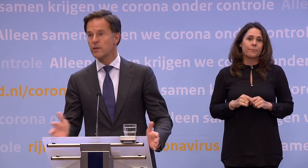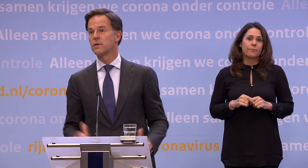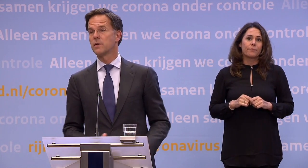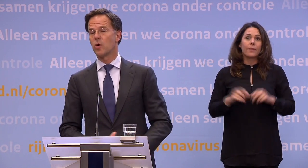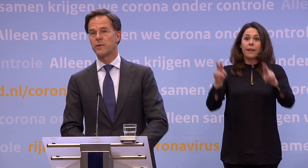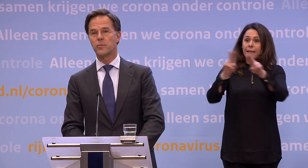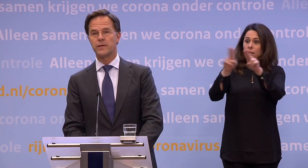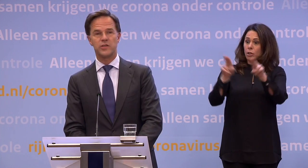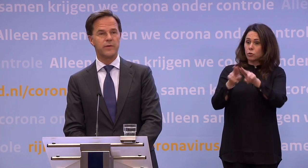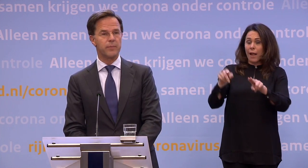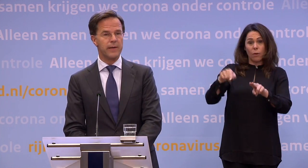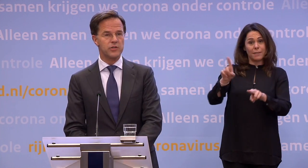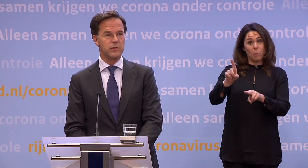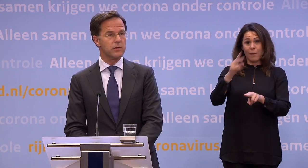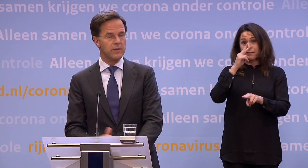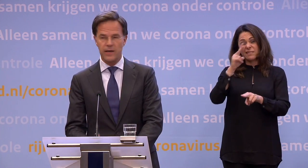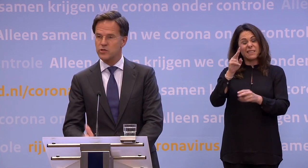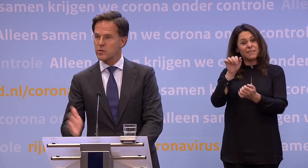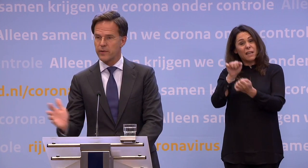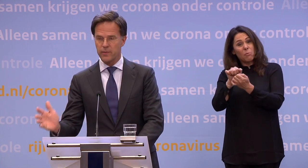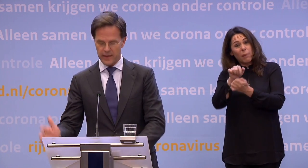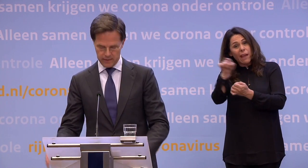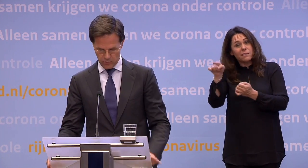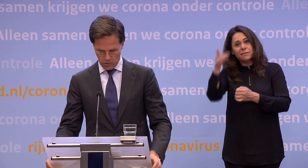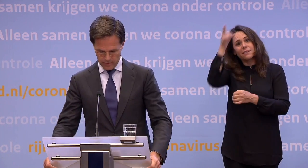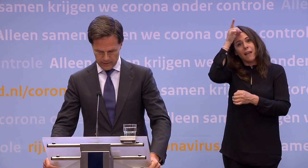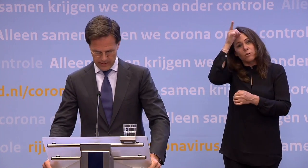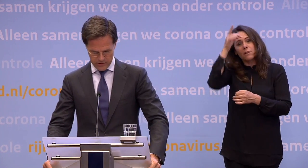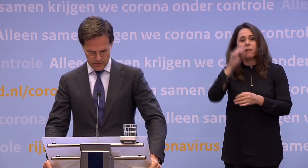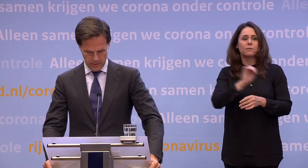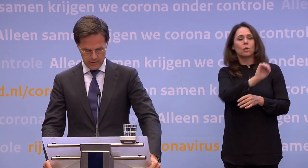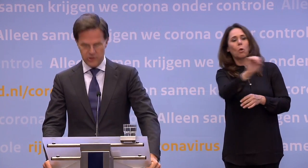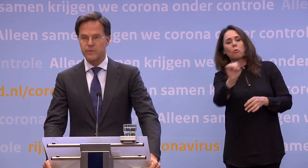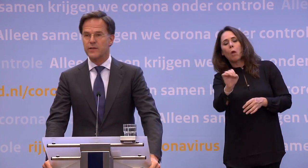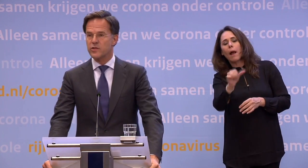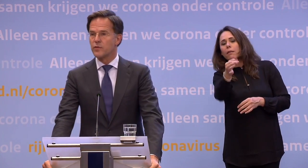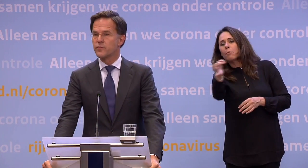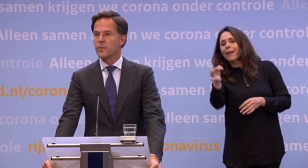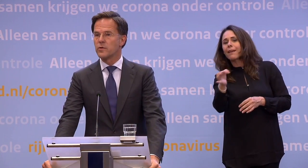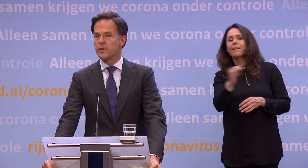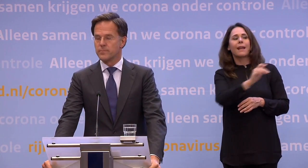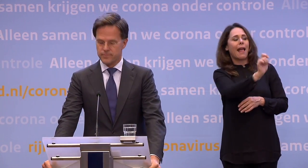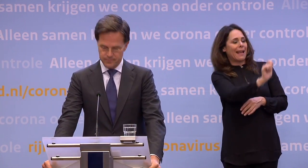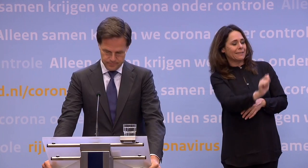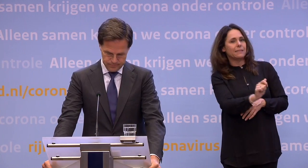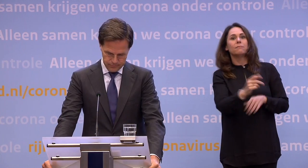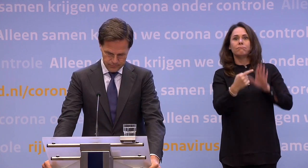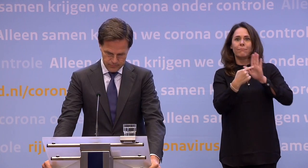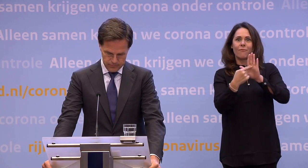internationaal, op dit moment, zien we in de pers, in Duitsland, op andere plekken... ...in Europa en in Azië, zien we daar tal van voorbeelden van.